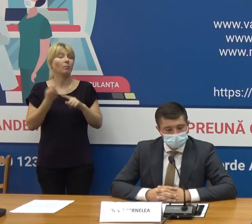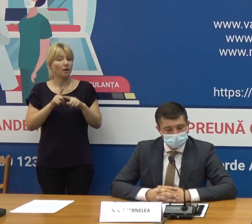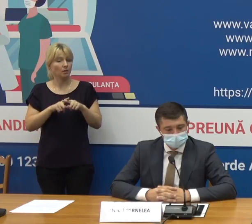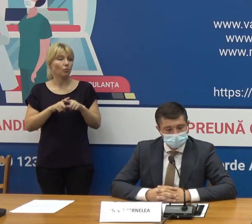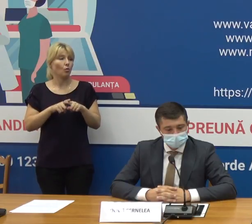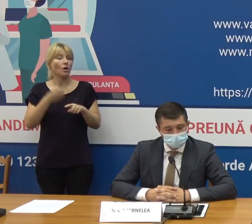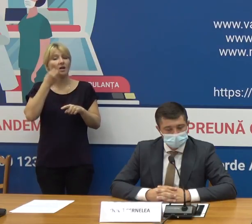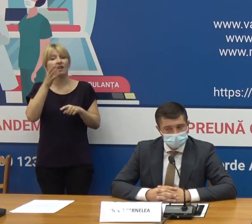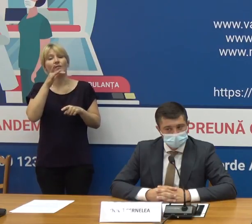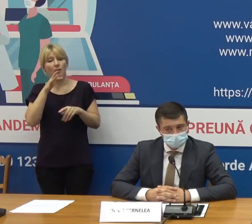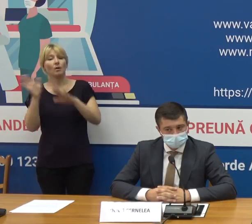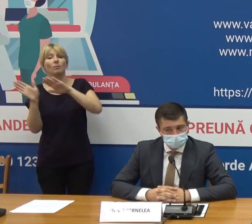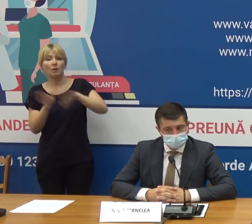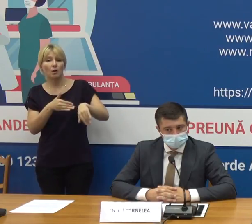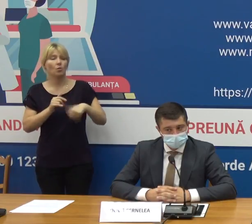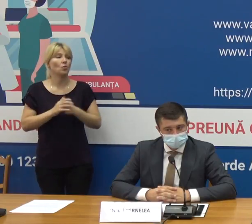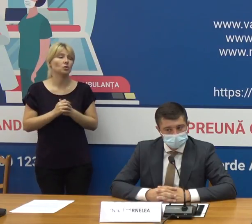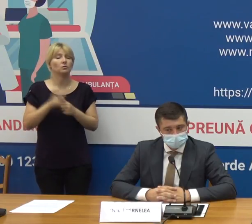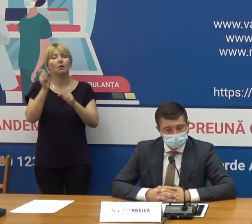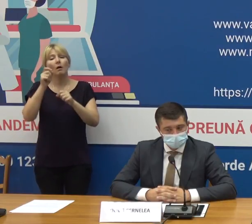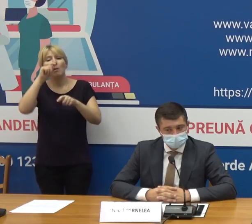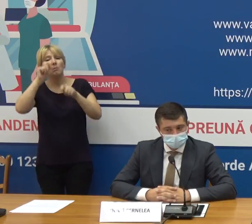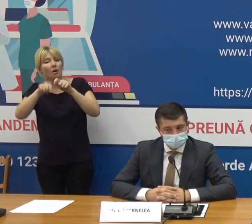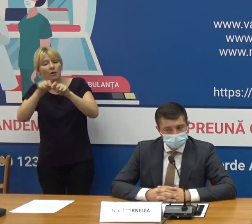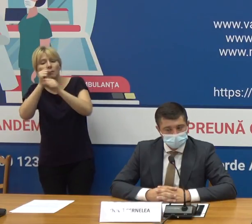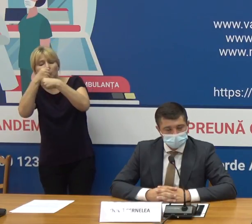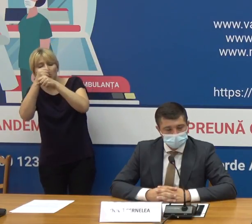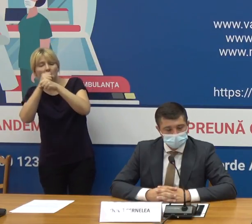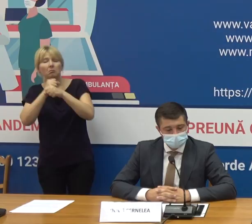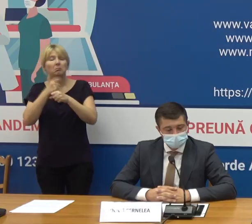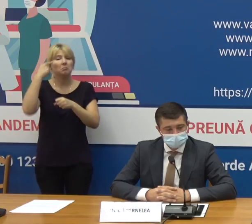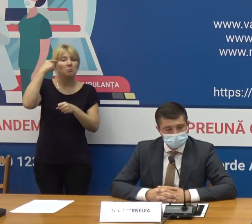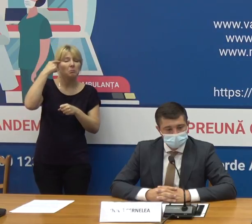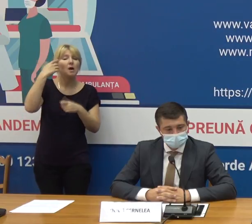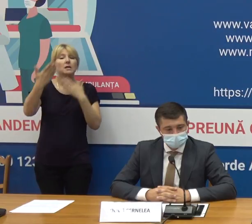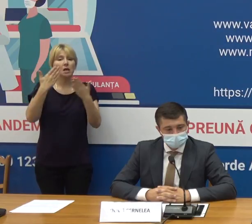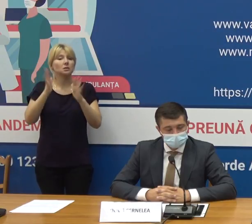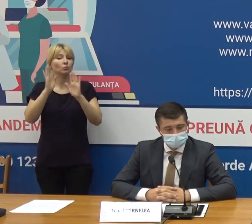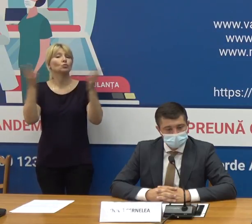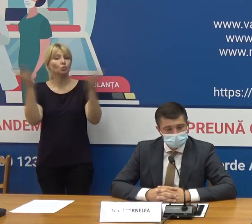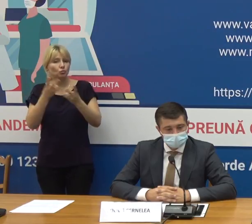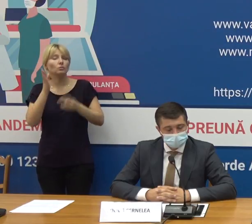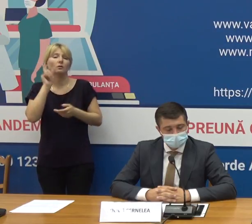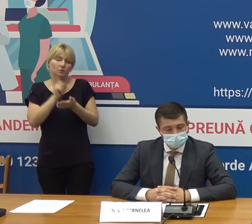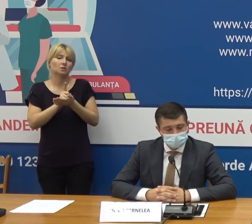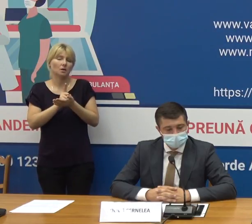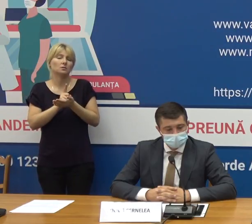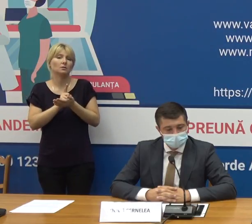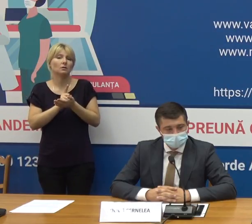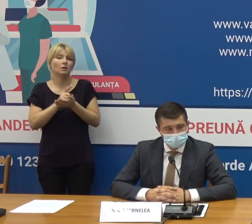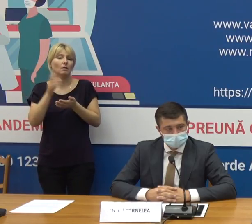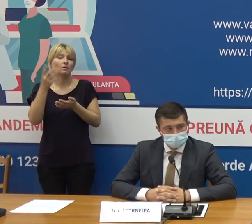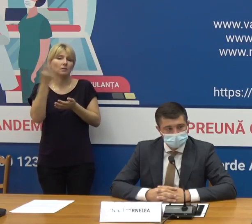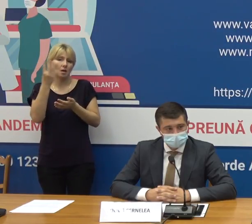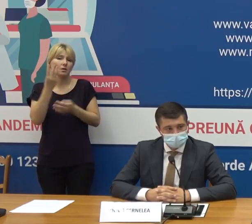cu trecerea timpului studiile vor arăta dacă este necesar o a treia doză și care va fi și perioada administrarea